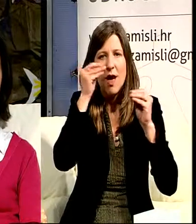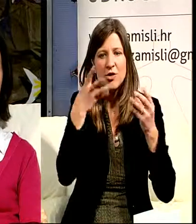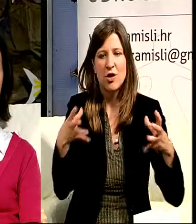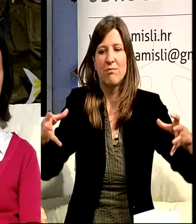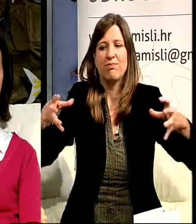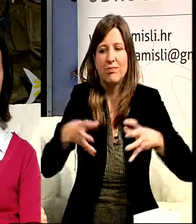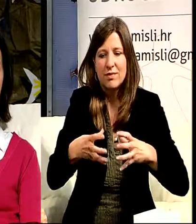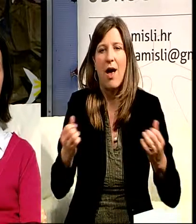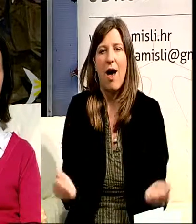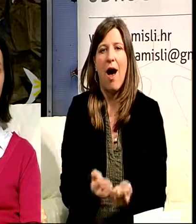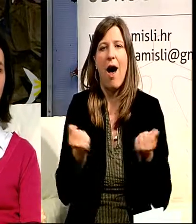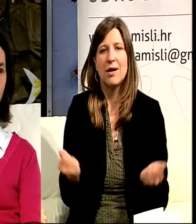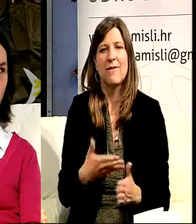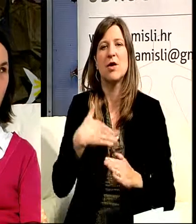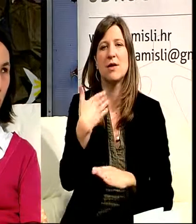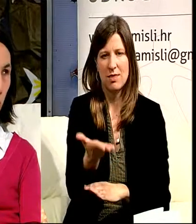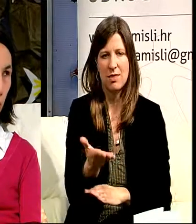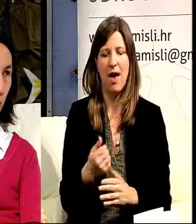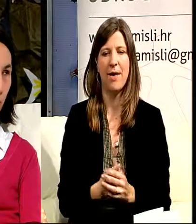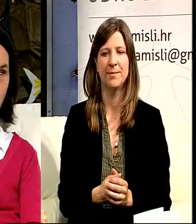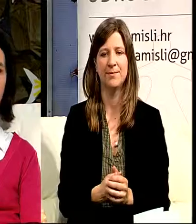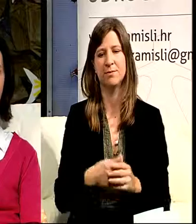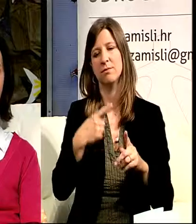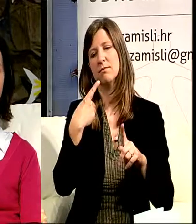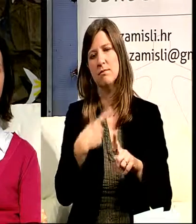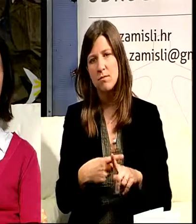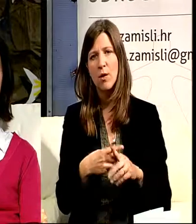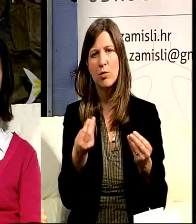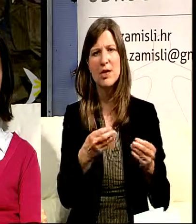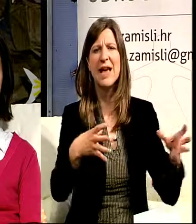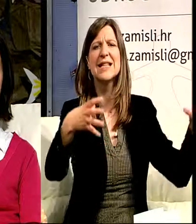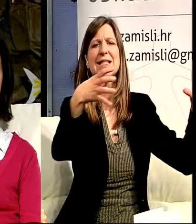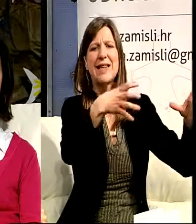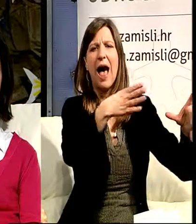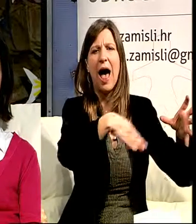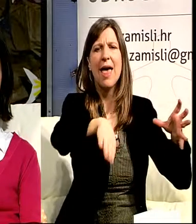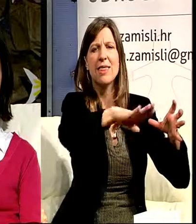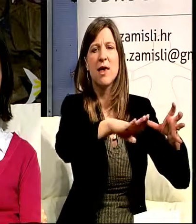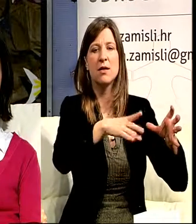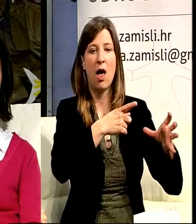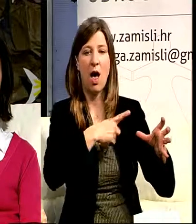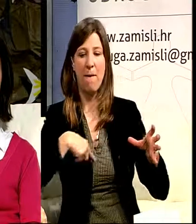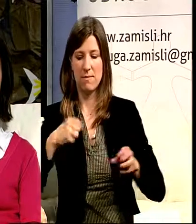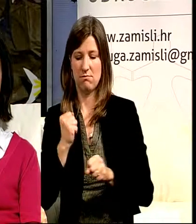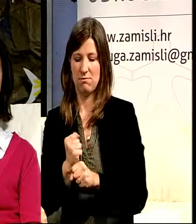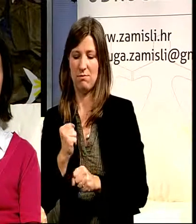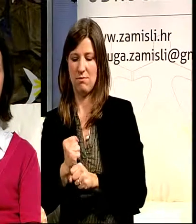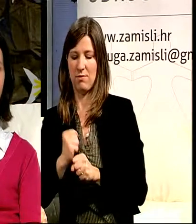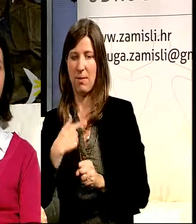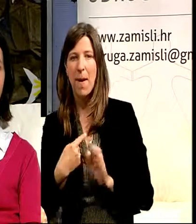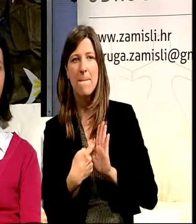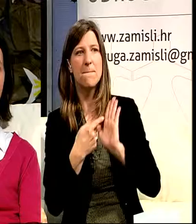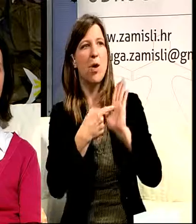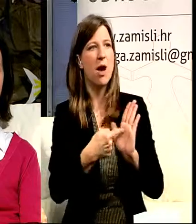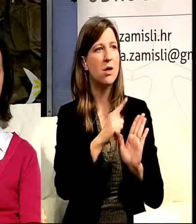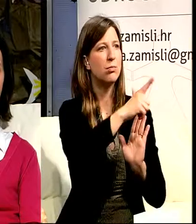takvu aktivnost. I onda naravno ono što ide prema široj zajednici gdje mi dokazujemo da mi u stvari to možemo i da zato što